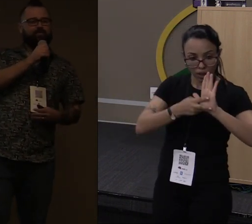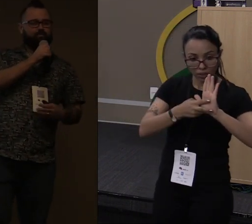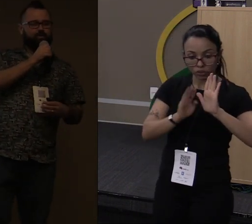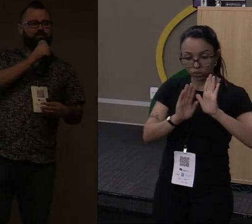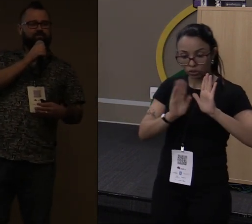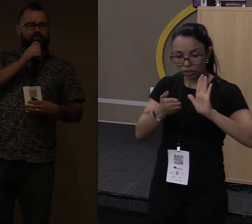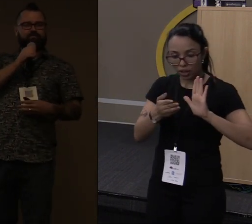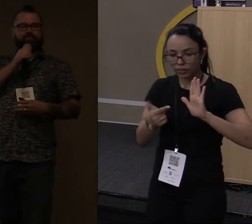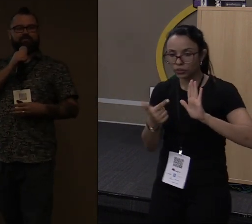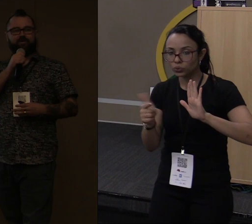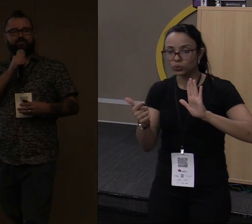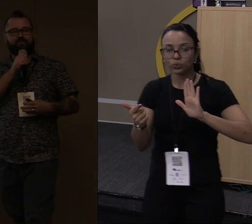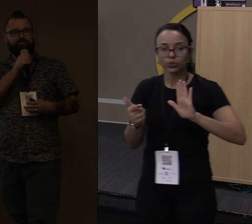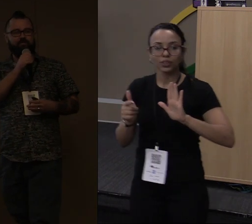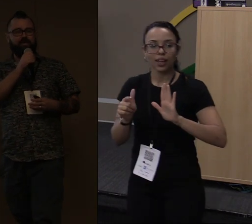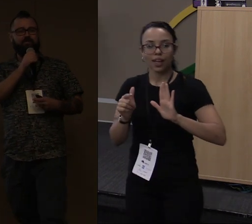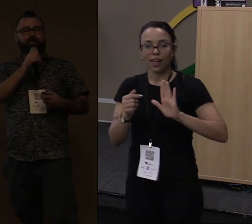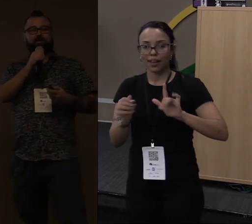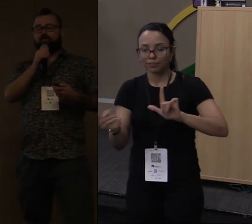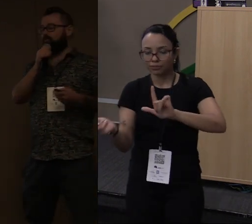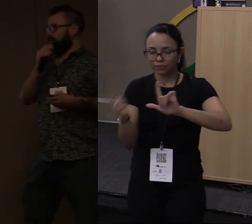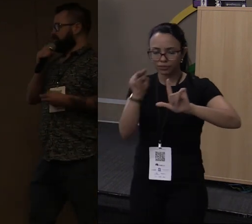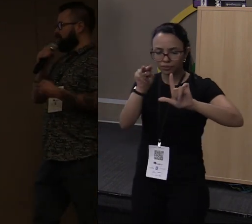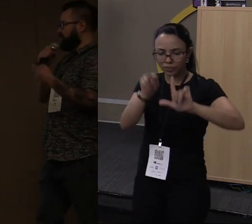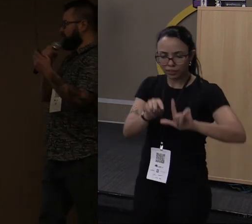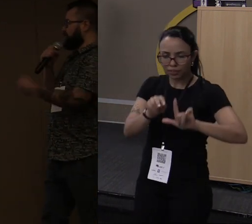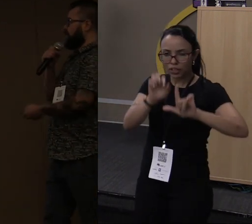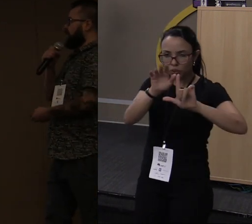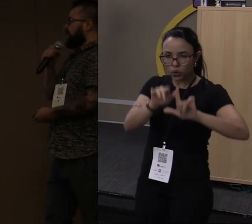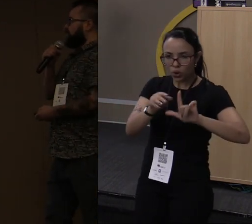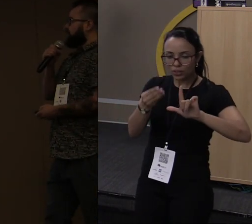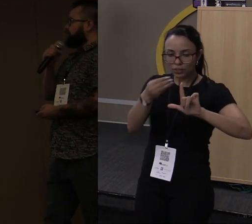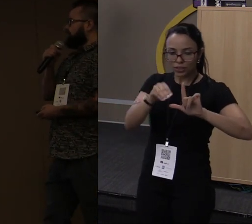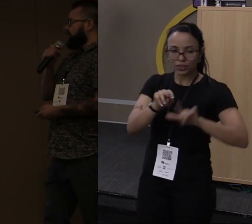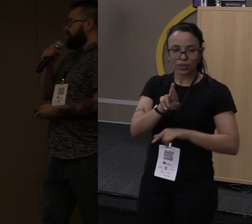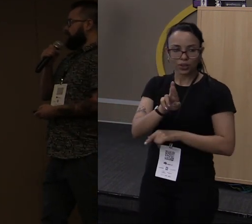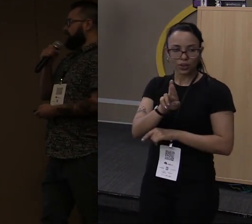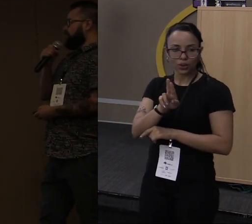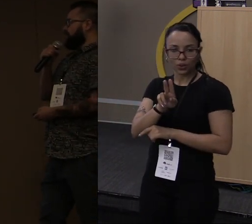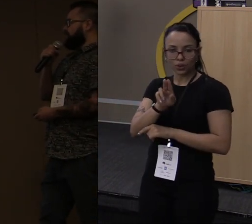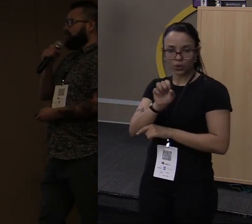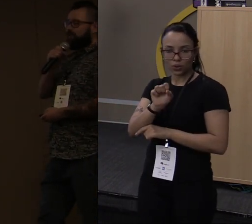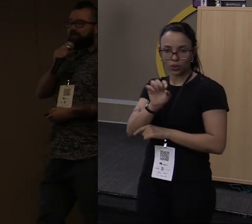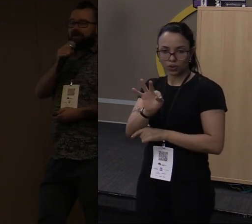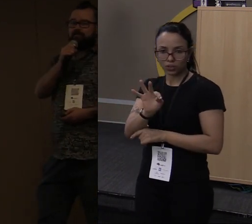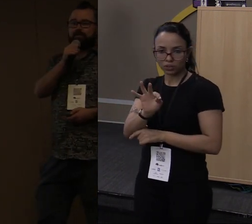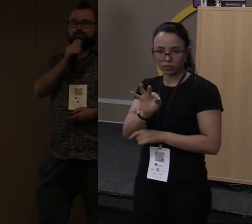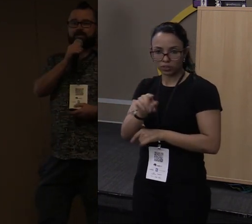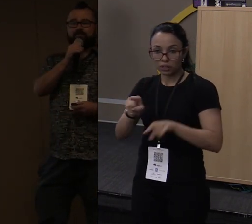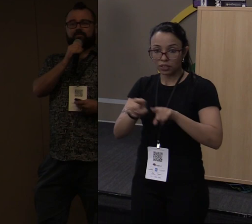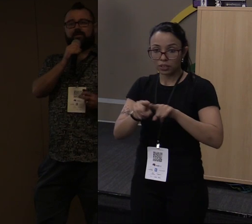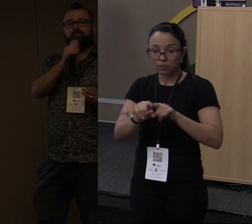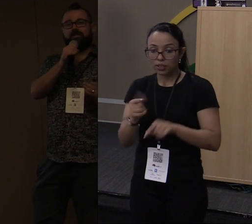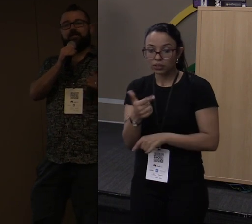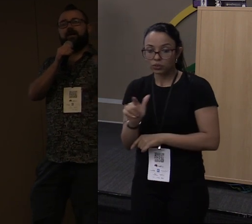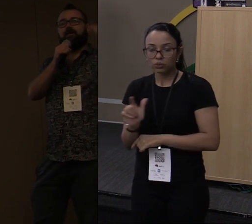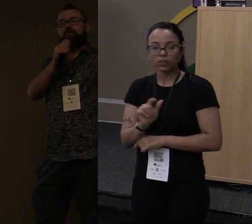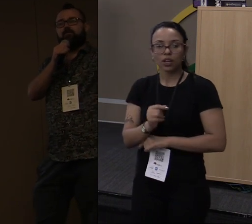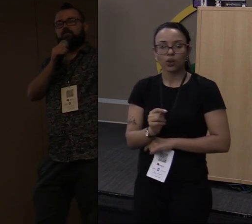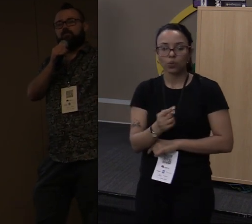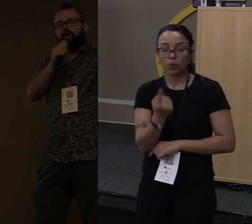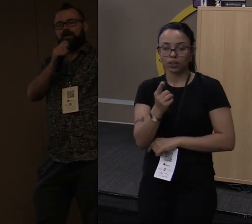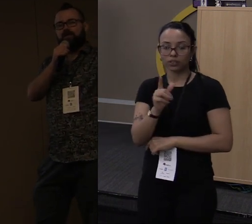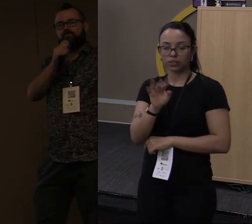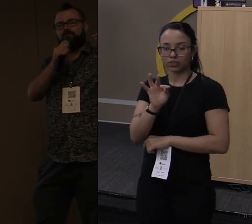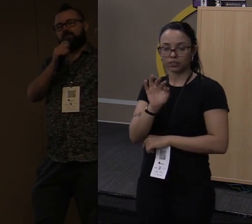exception, por exemplo. Você não vai ver esse problema no código Rust. E também é uma linguagem que não tem runtime. Você não tem que mandar